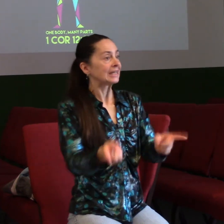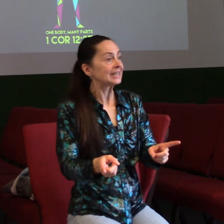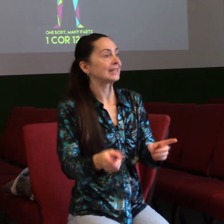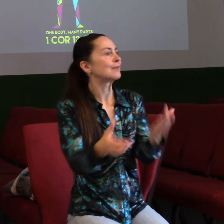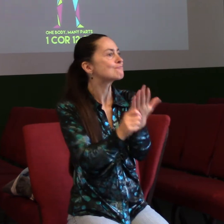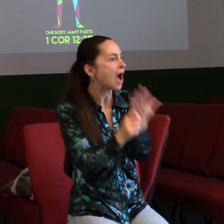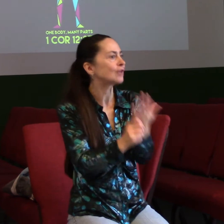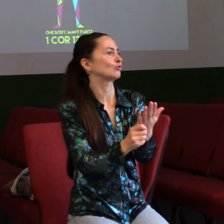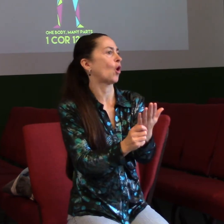lepší, jo?